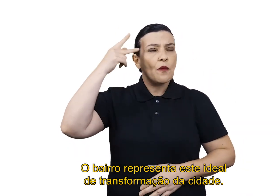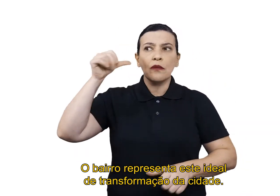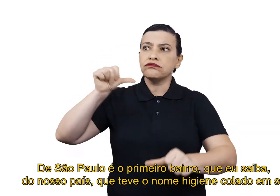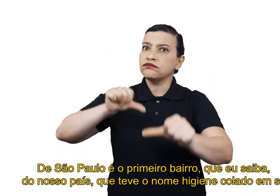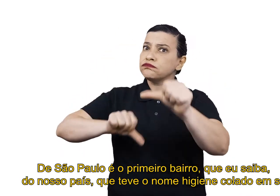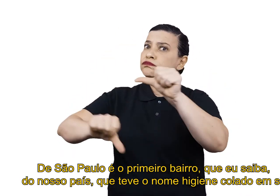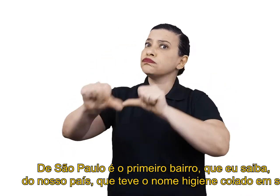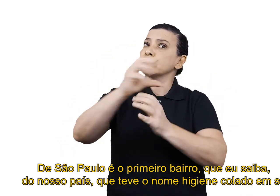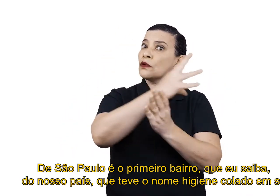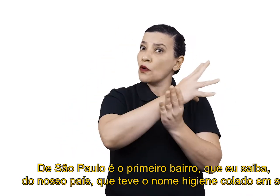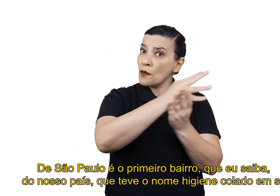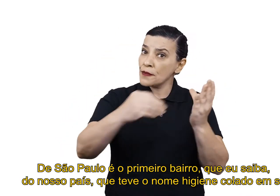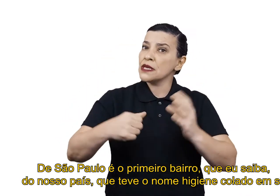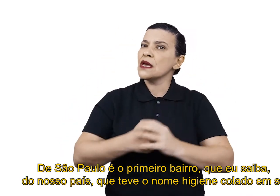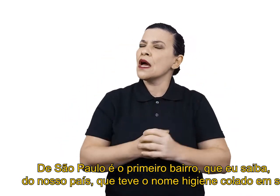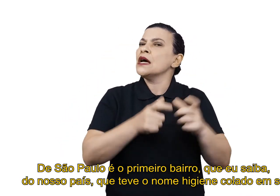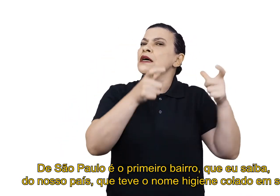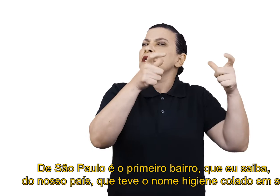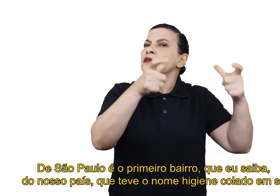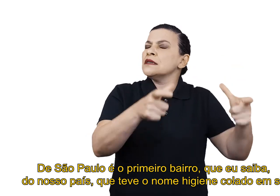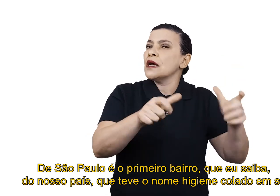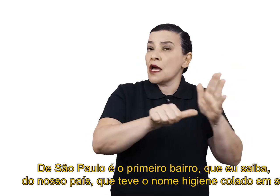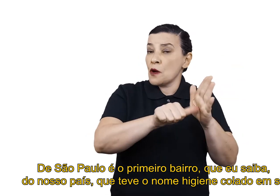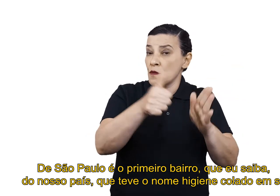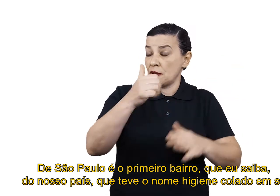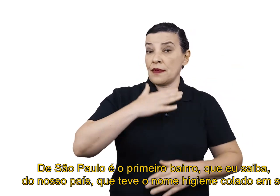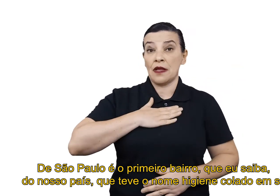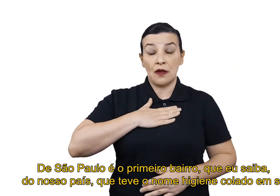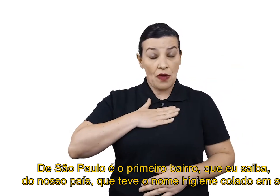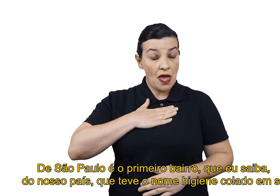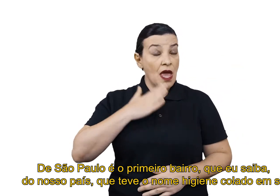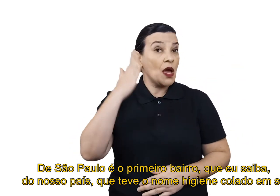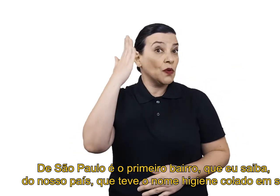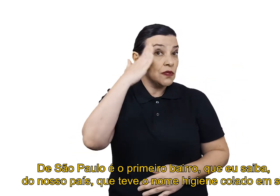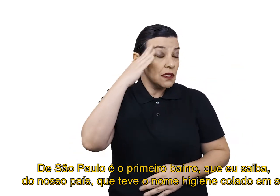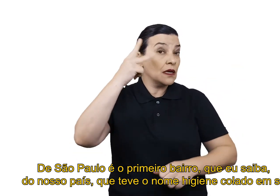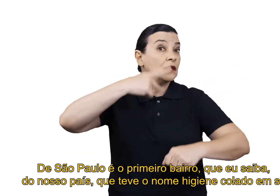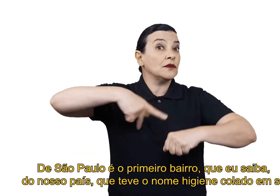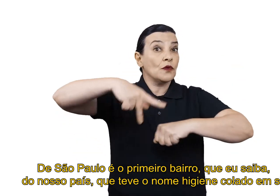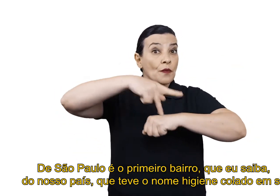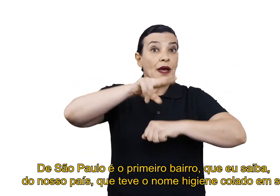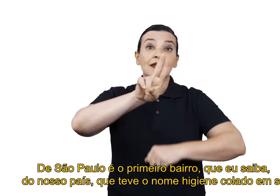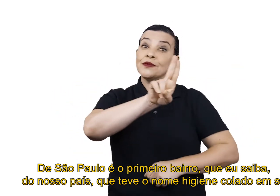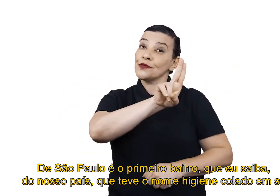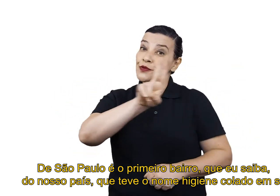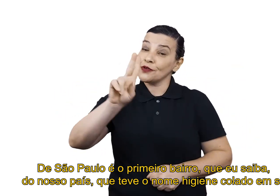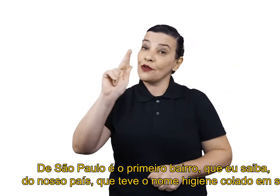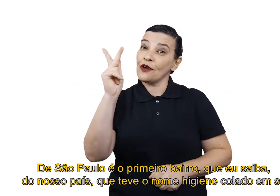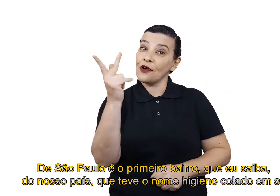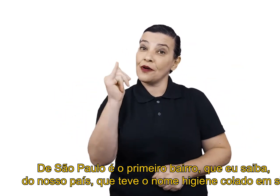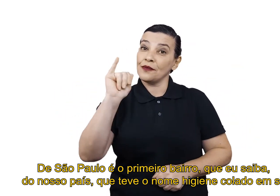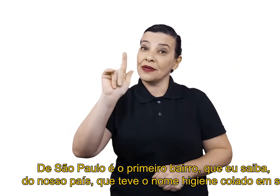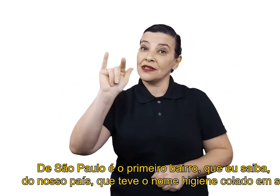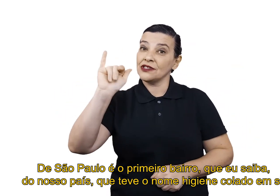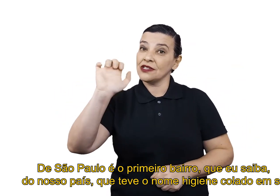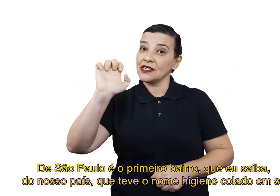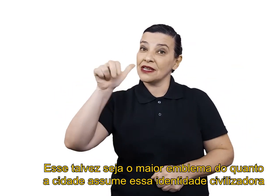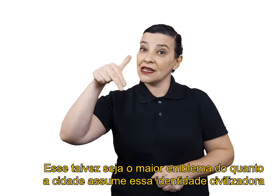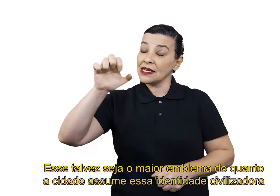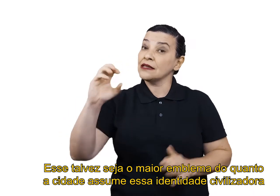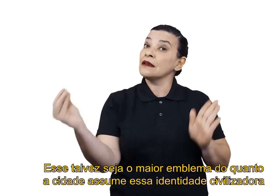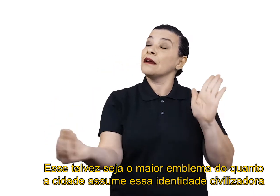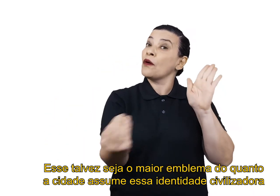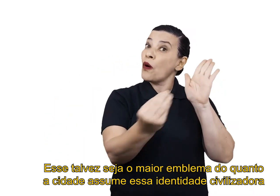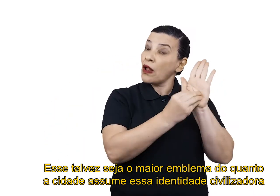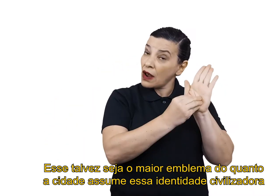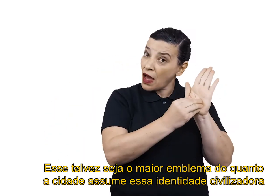da cidade. São Paulo é o primeiro bairro, que eu saiba, do nosso país que teve o nome higiene colado em si.